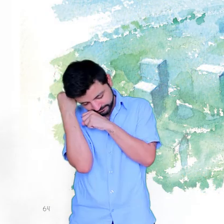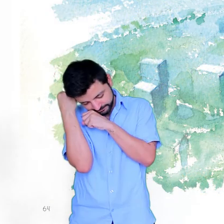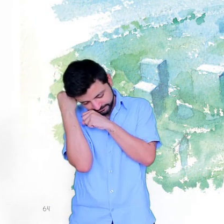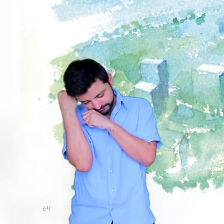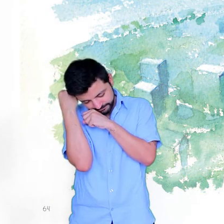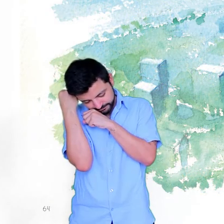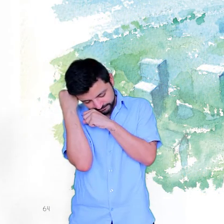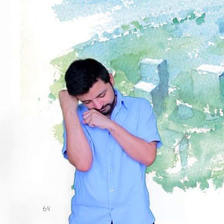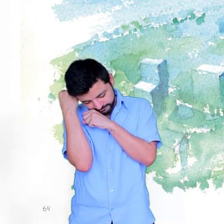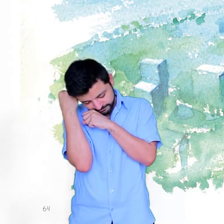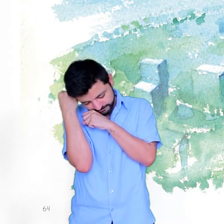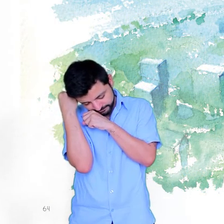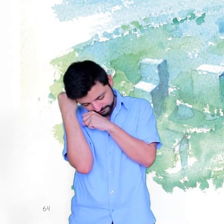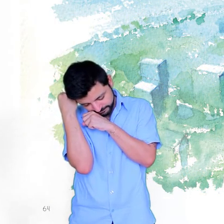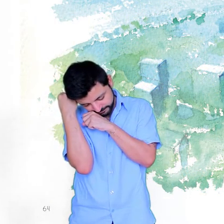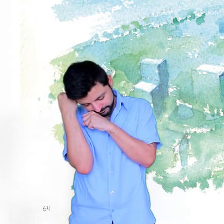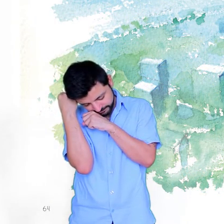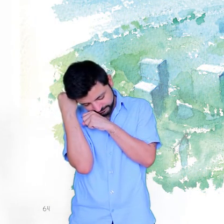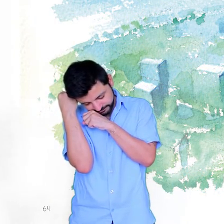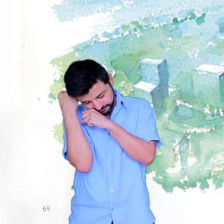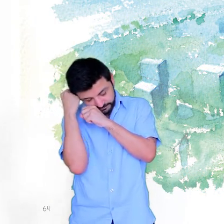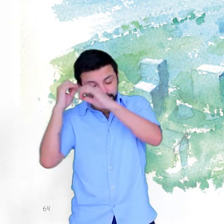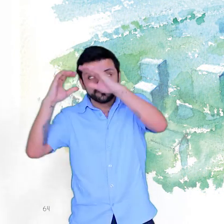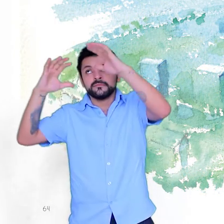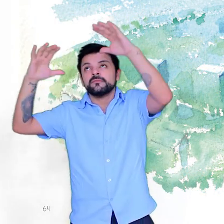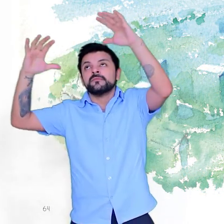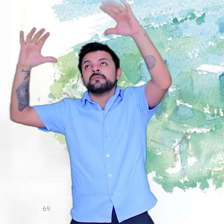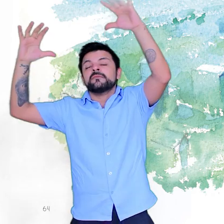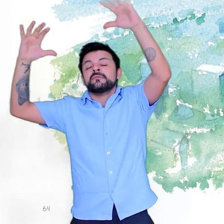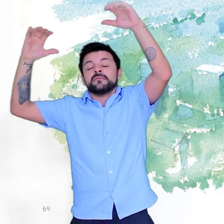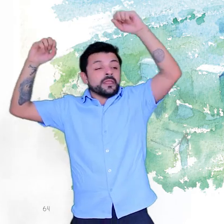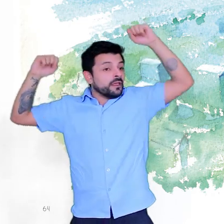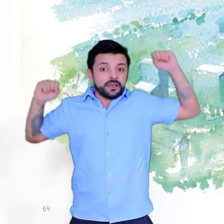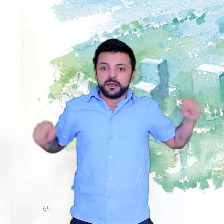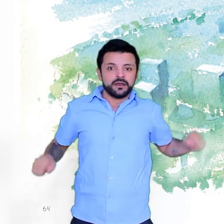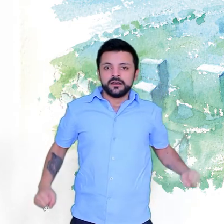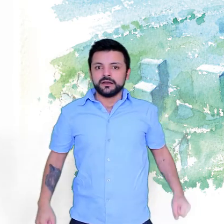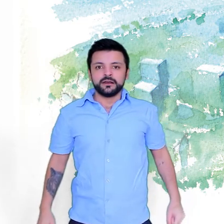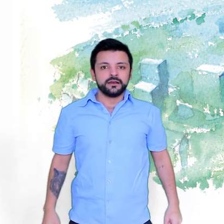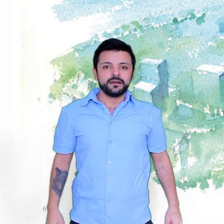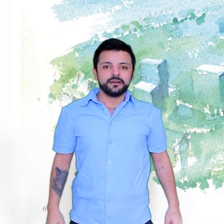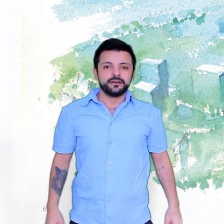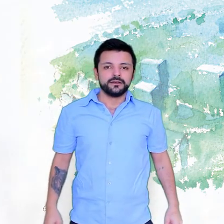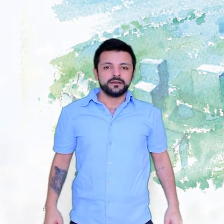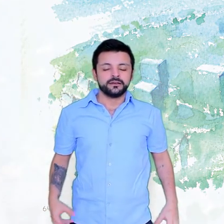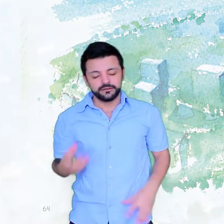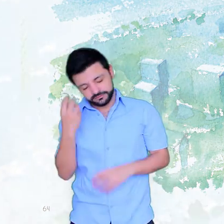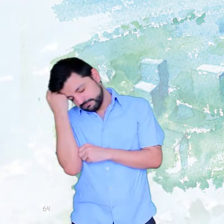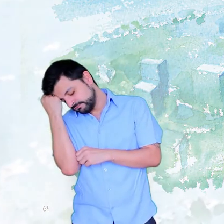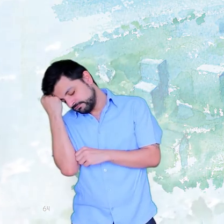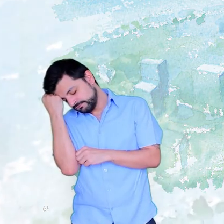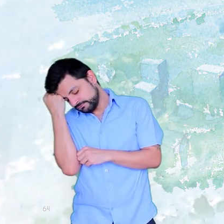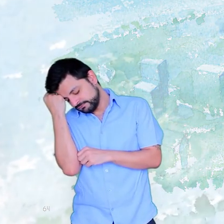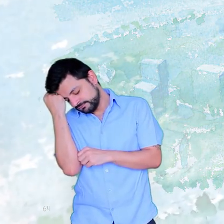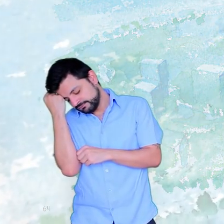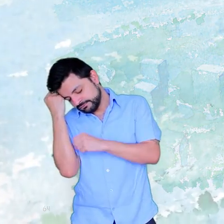Durmo Sonho Acordo Durmo Sonho